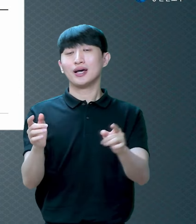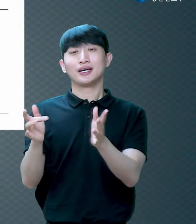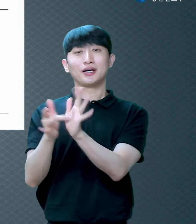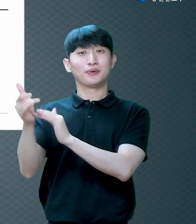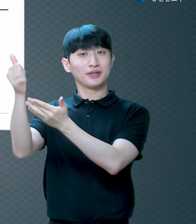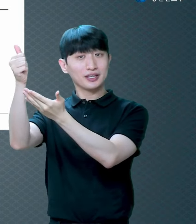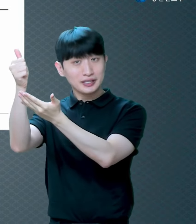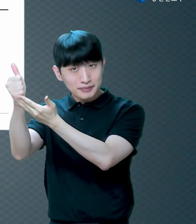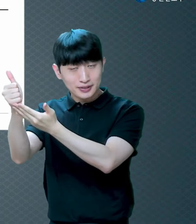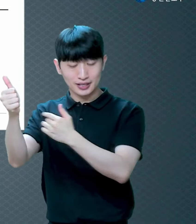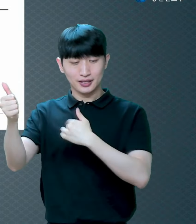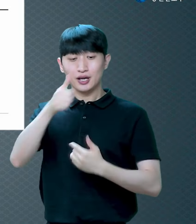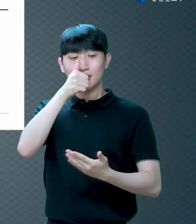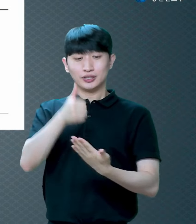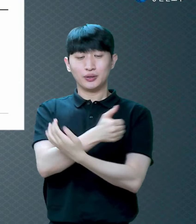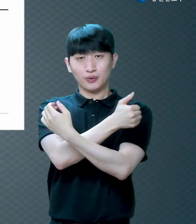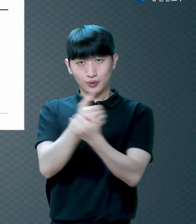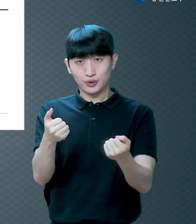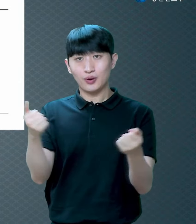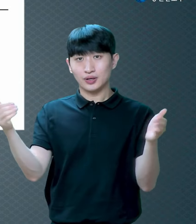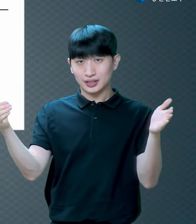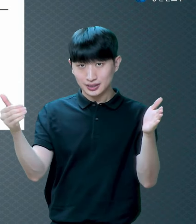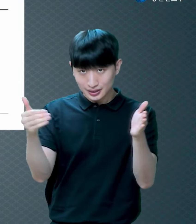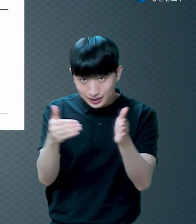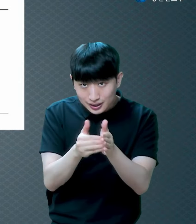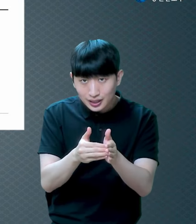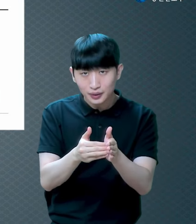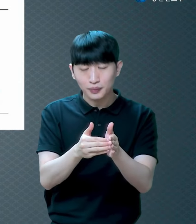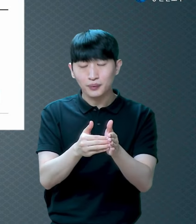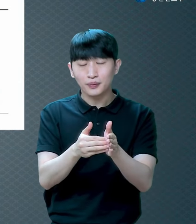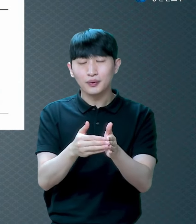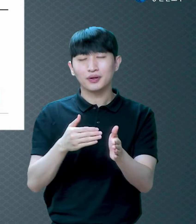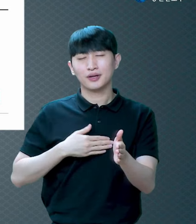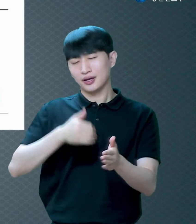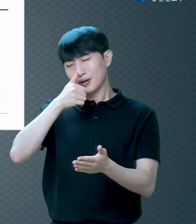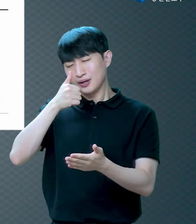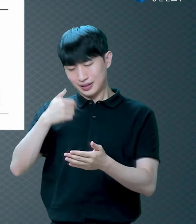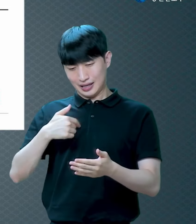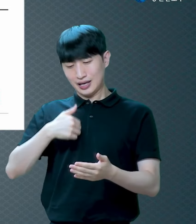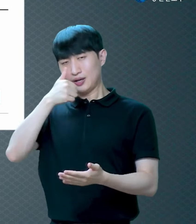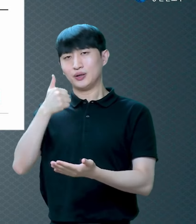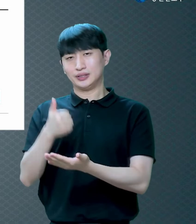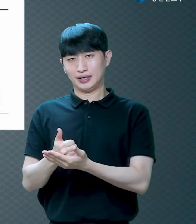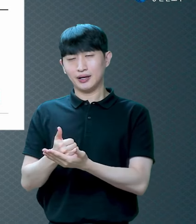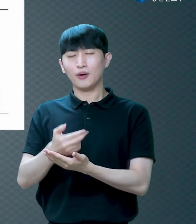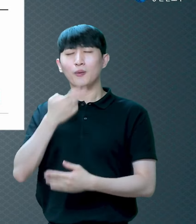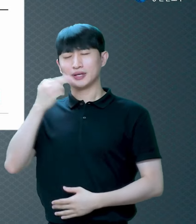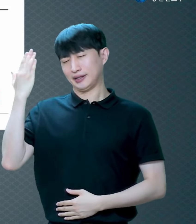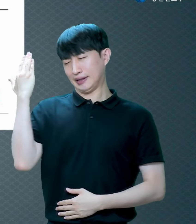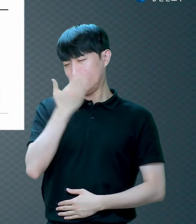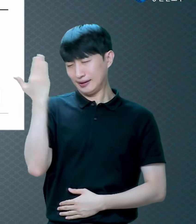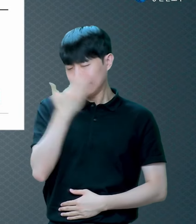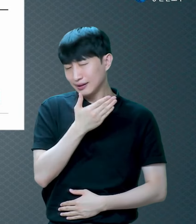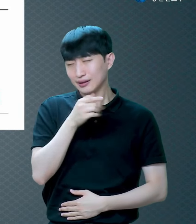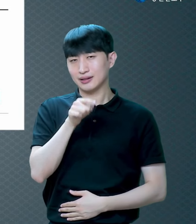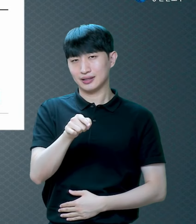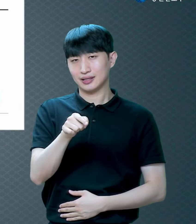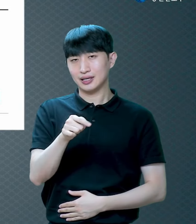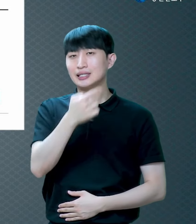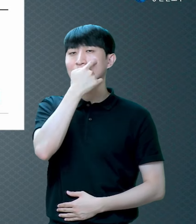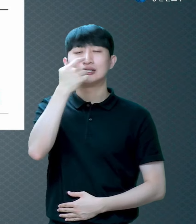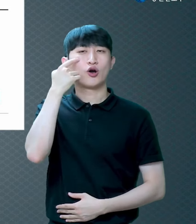죽음은 죄를 완전히 처리하기 위해서입니다 예수님이 부활하신 것은 죄가